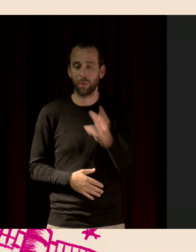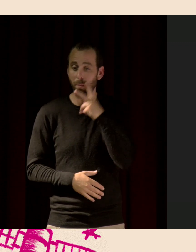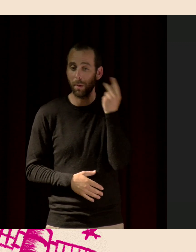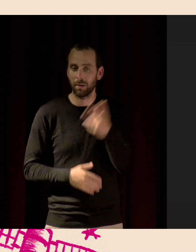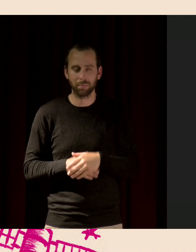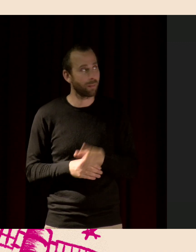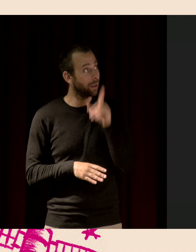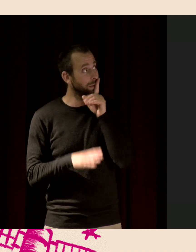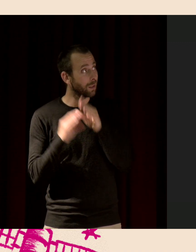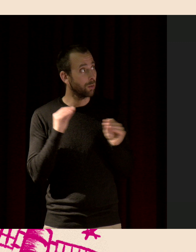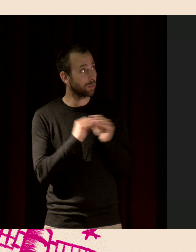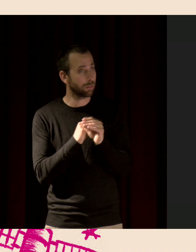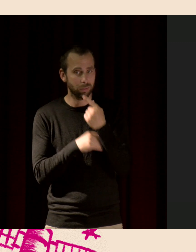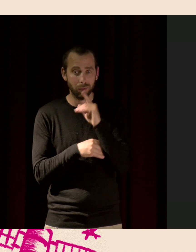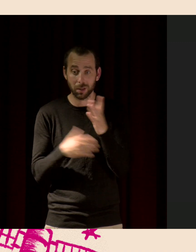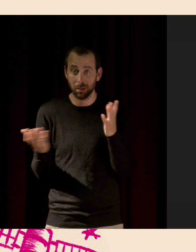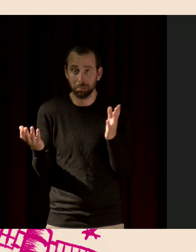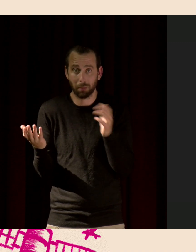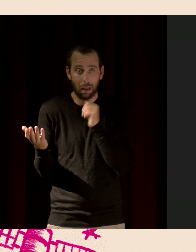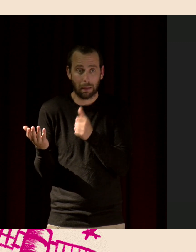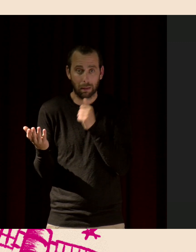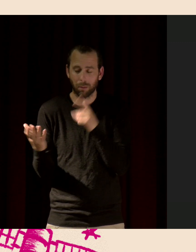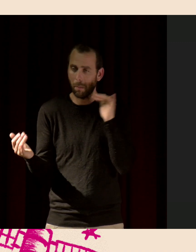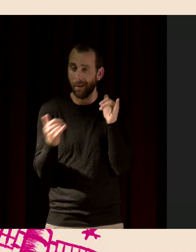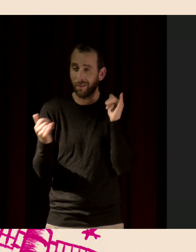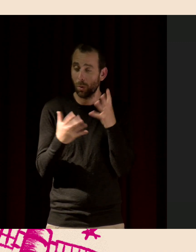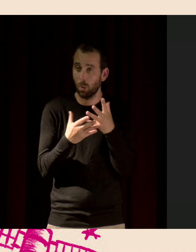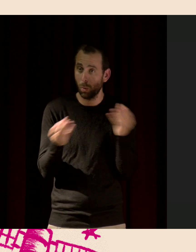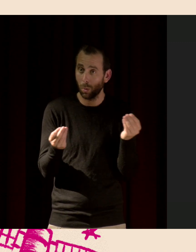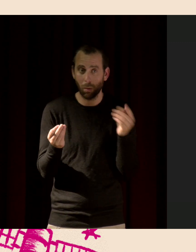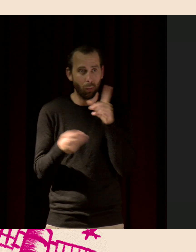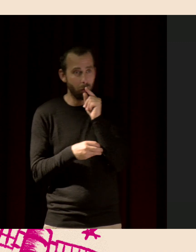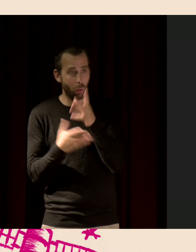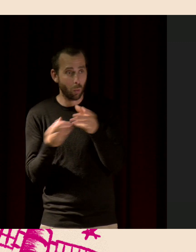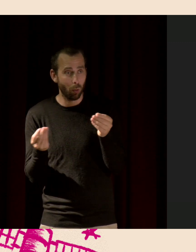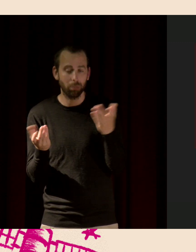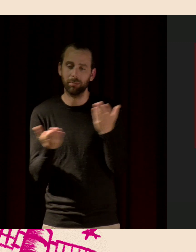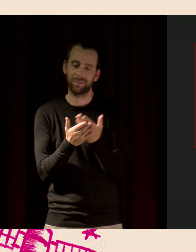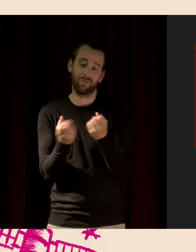le silence, c'est quand il n a ni l'un ni l'autre. Ce qui reste, c'est quand il n a plus d'avions et d'oiseaux. Et c'est essentiellement la nuit.